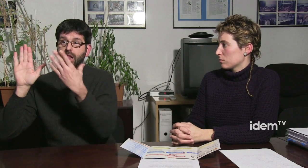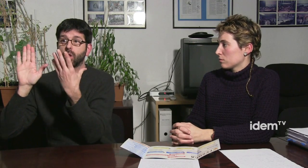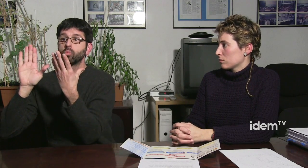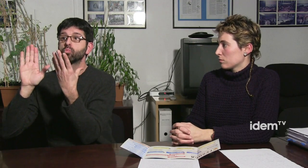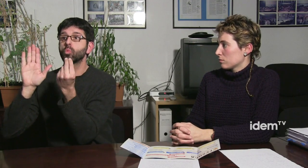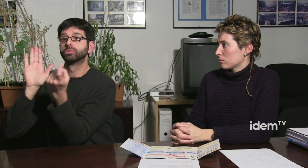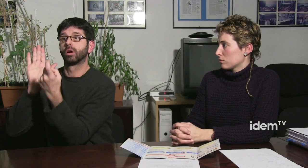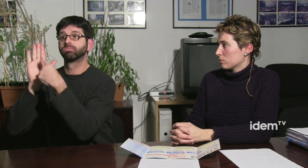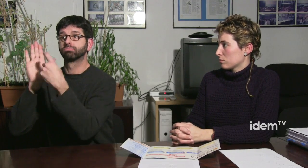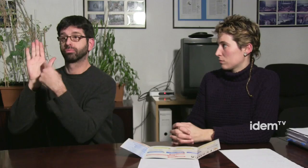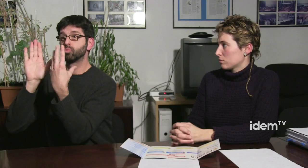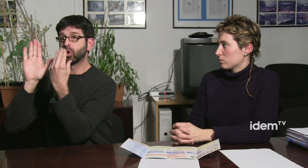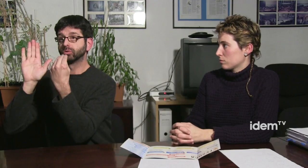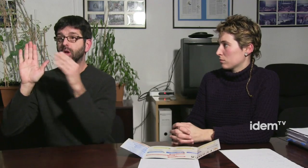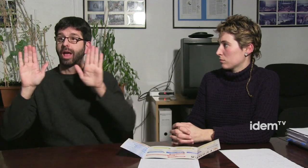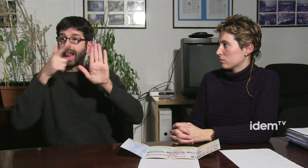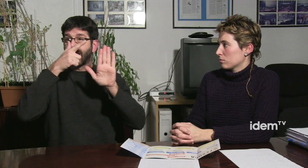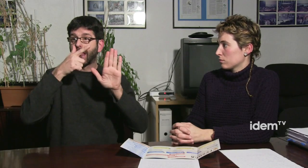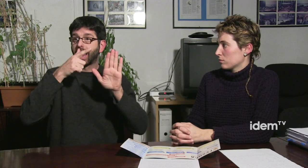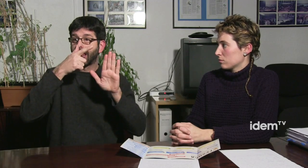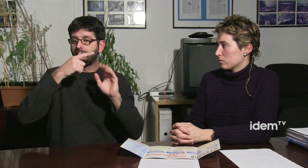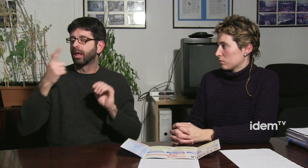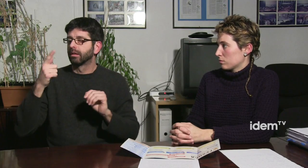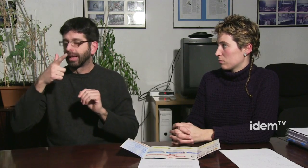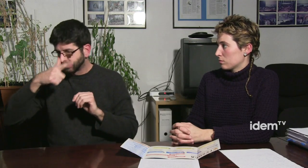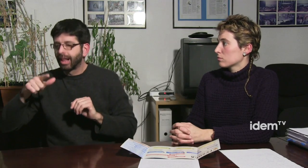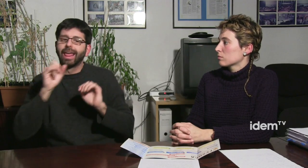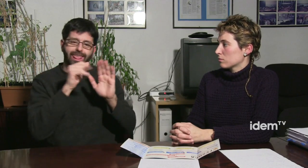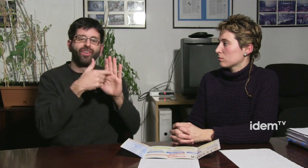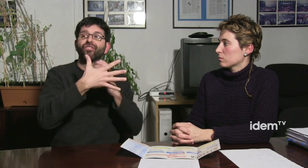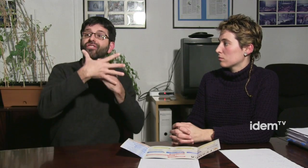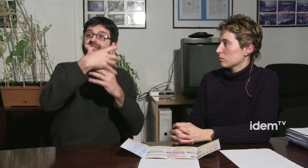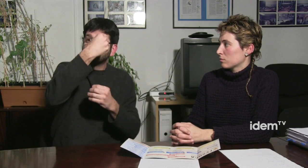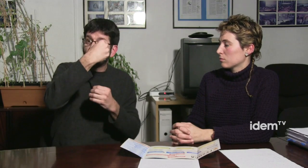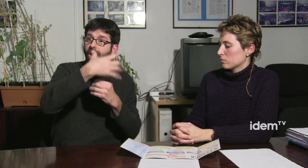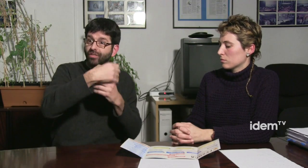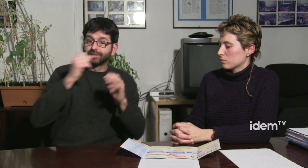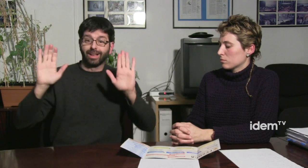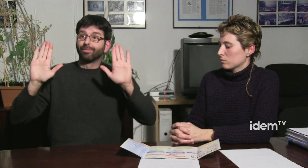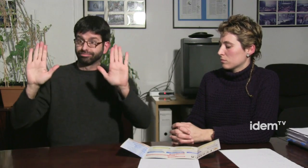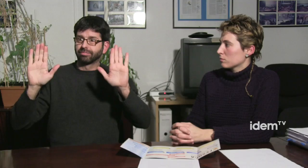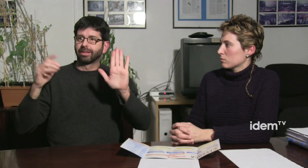hi ha dos Facebooks un de Lambda sí un de Lambda i l'altre és de fer SOCA